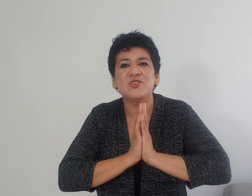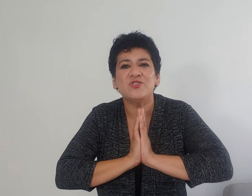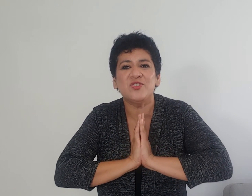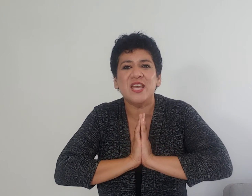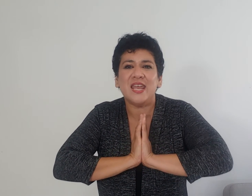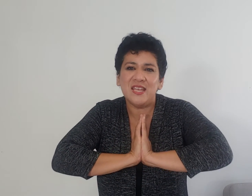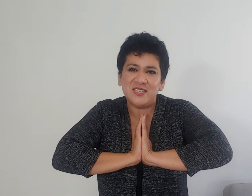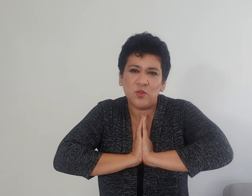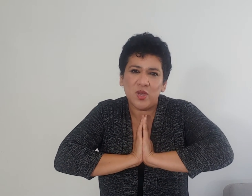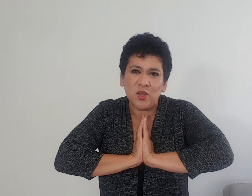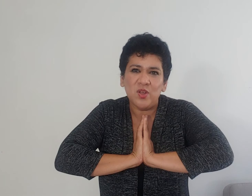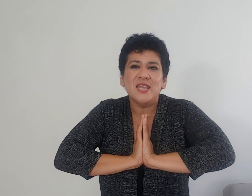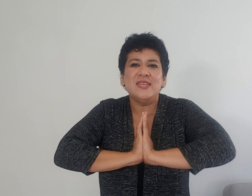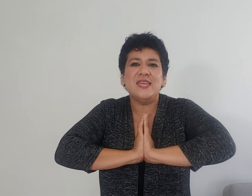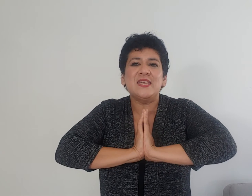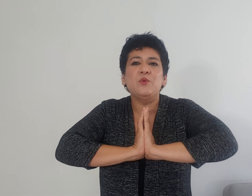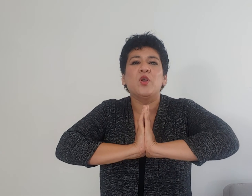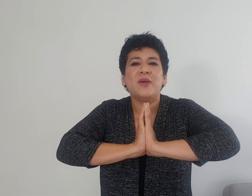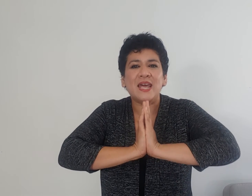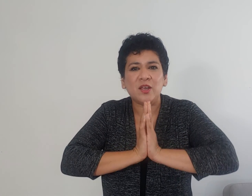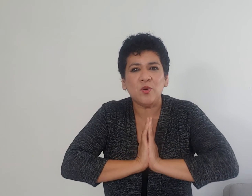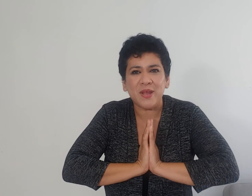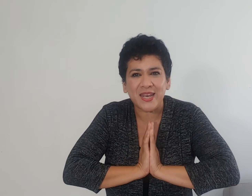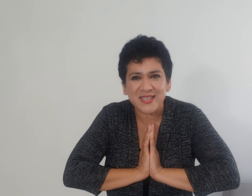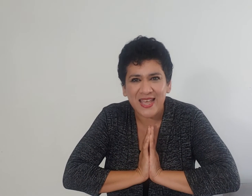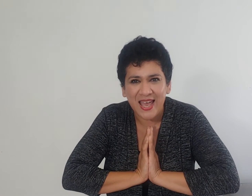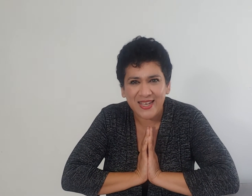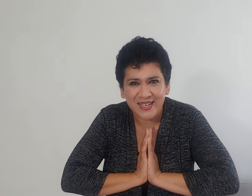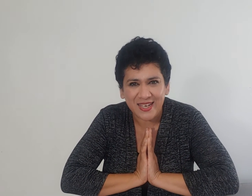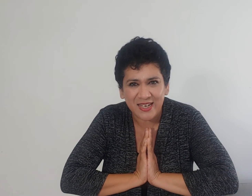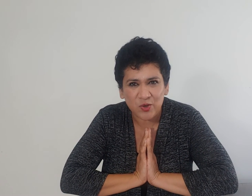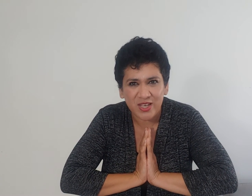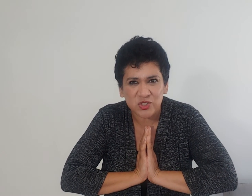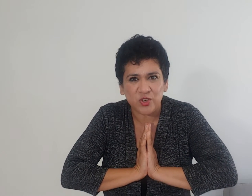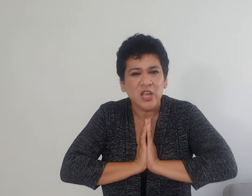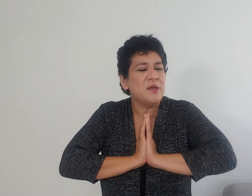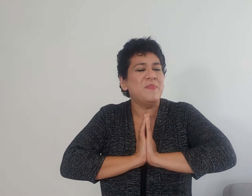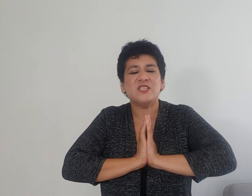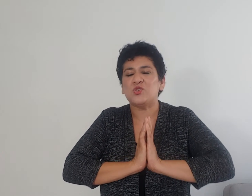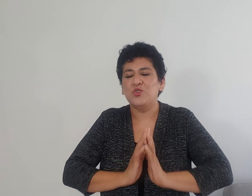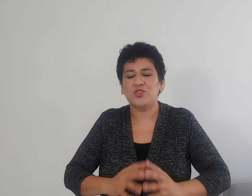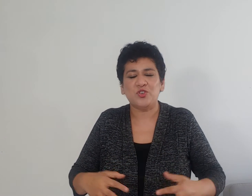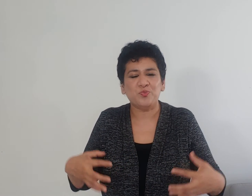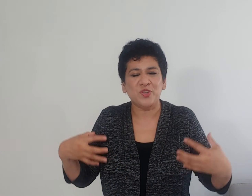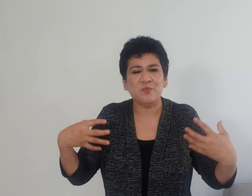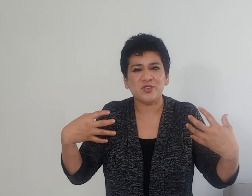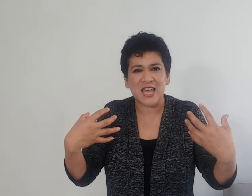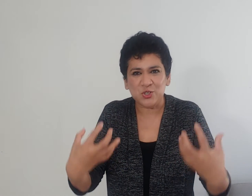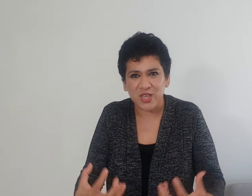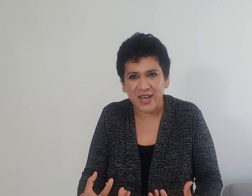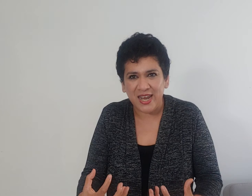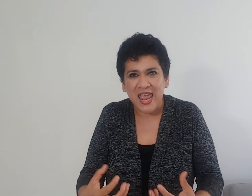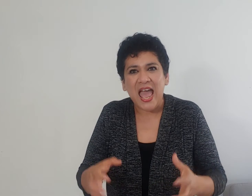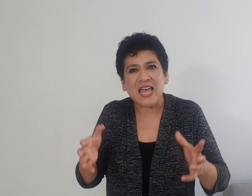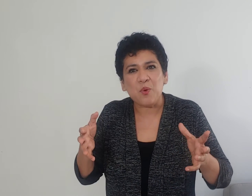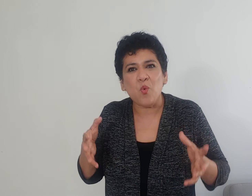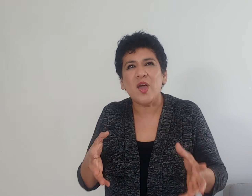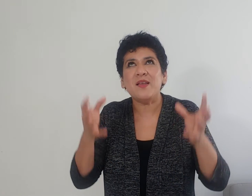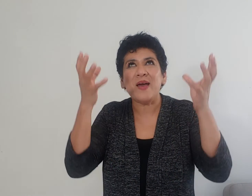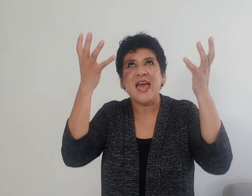solucionar ese duelo y volver a recobrar esa alegría en el corazón. Más nosotros podemos ayudarle a que vuelva